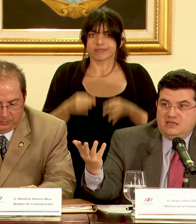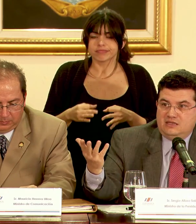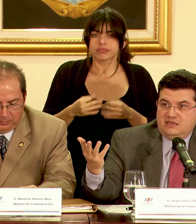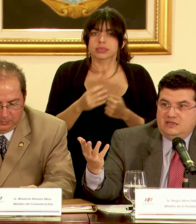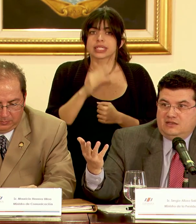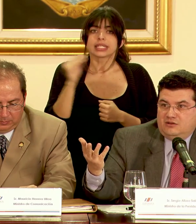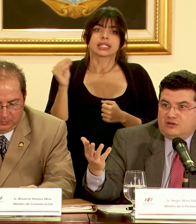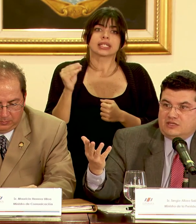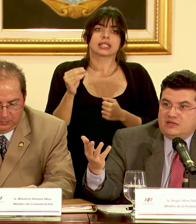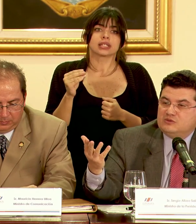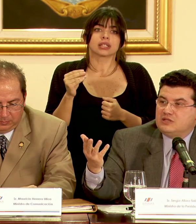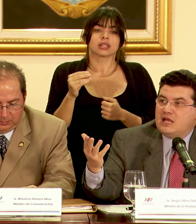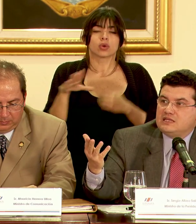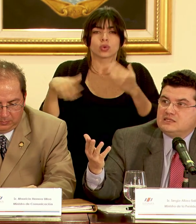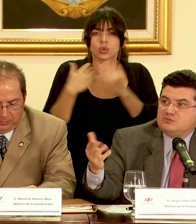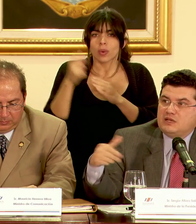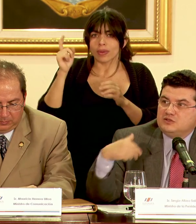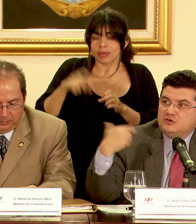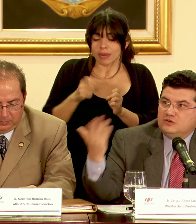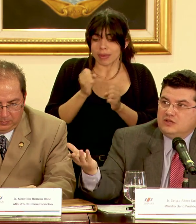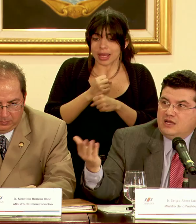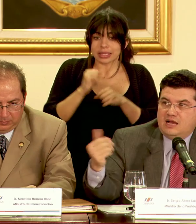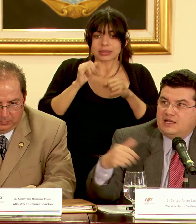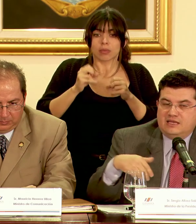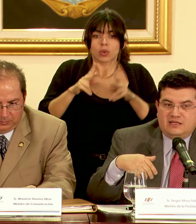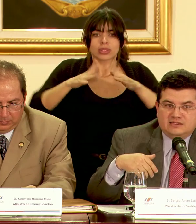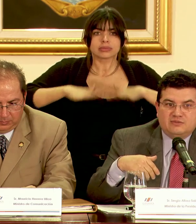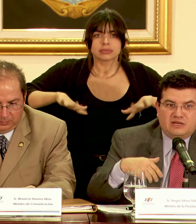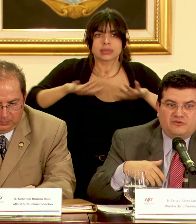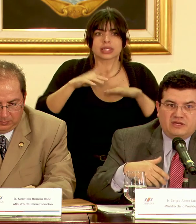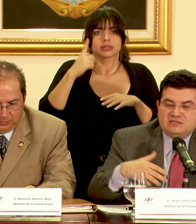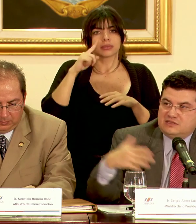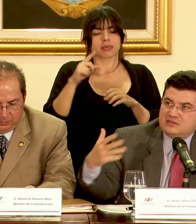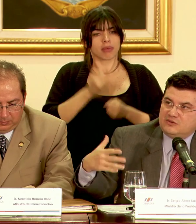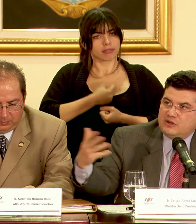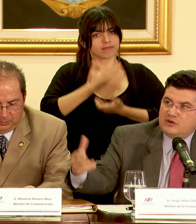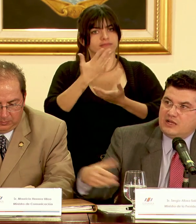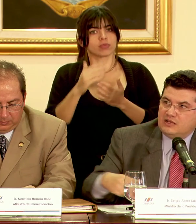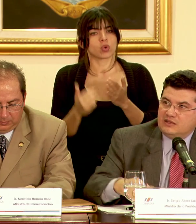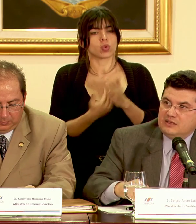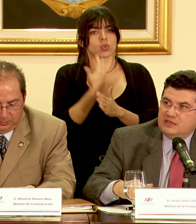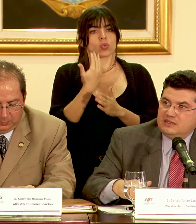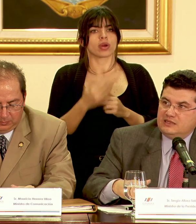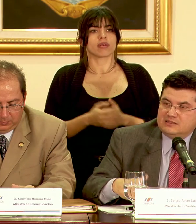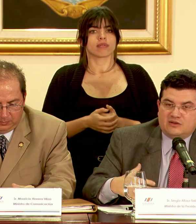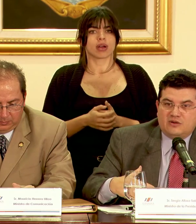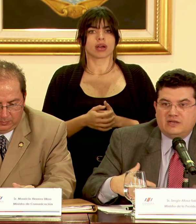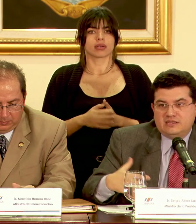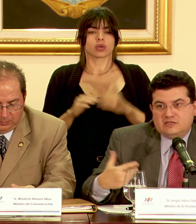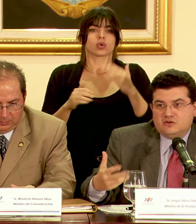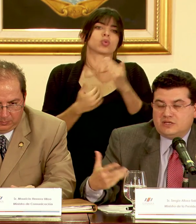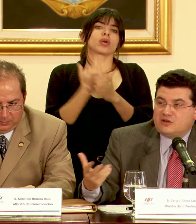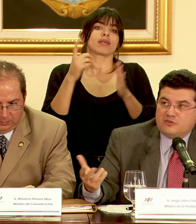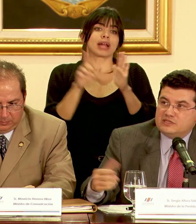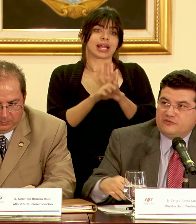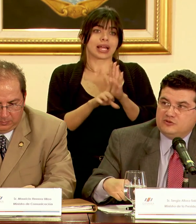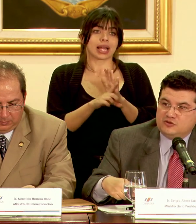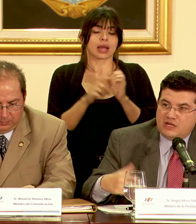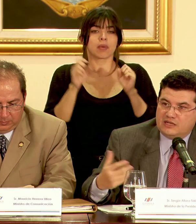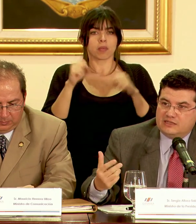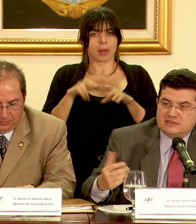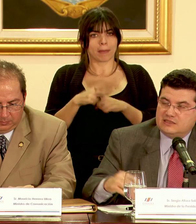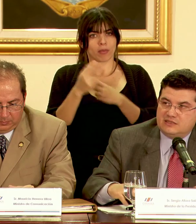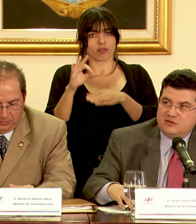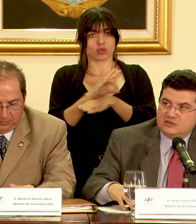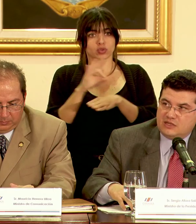y lo que tenemos que dar es espacio a que se manifieste esta nueva esta nueva legislación y que comience a